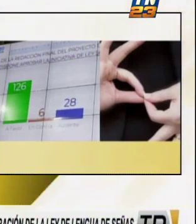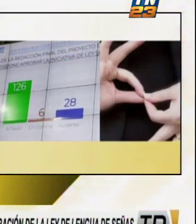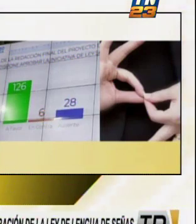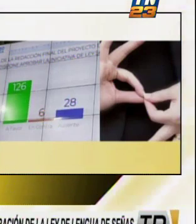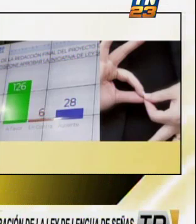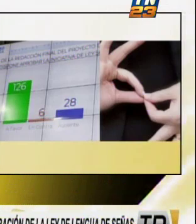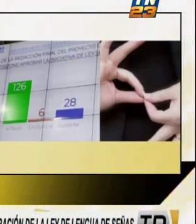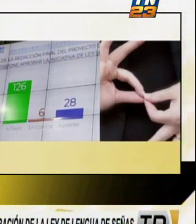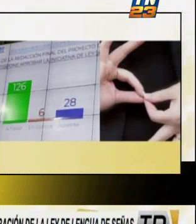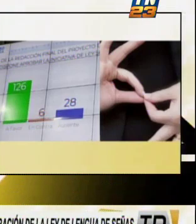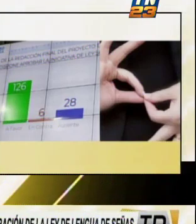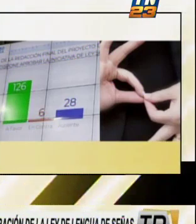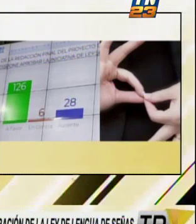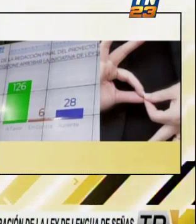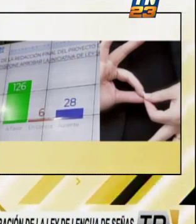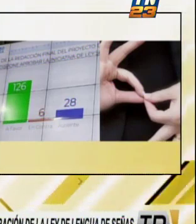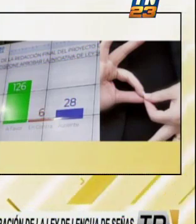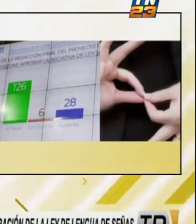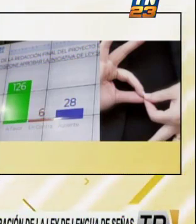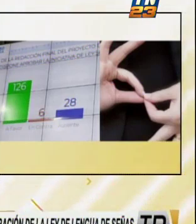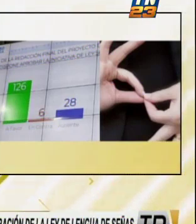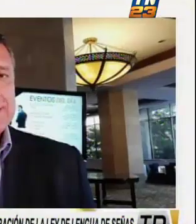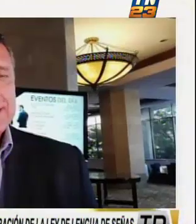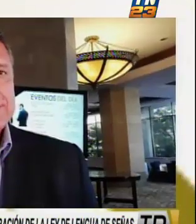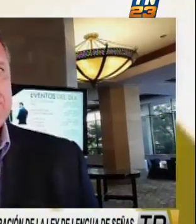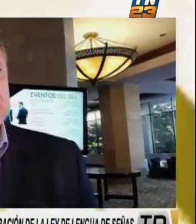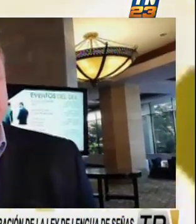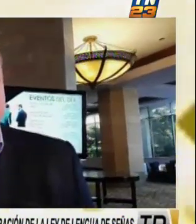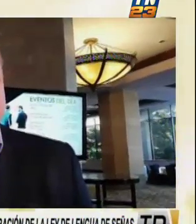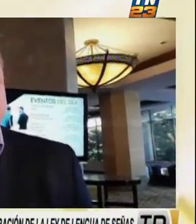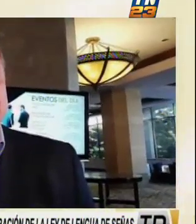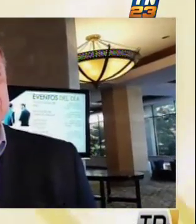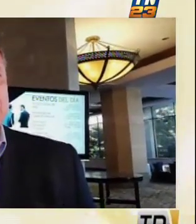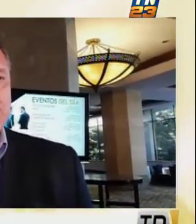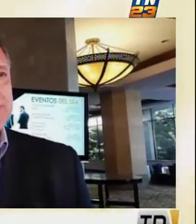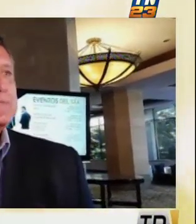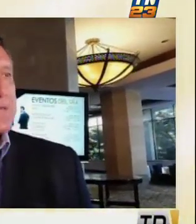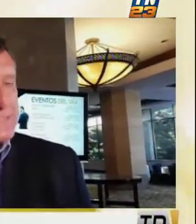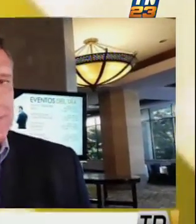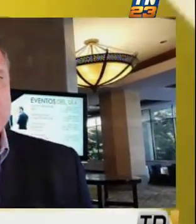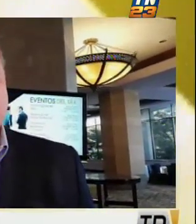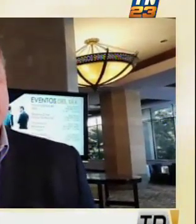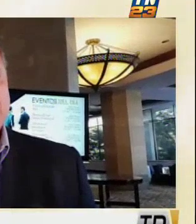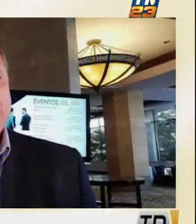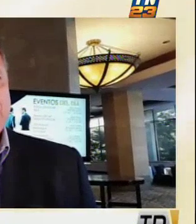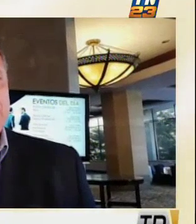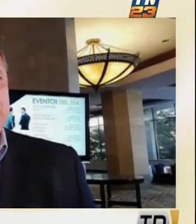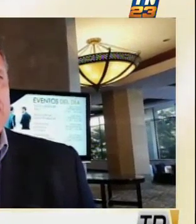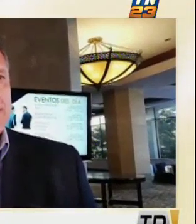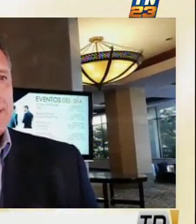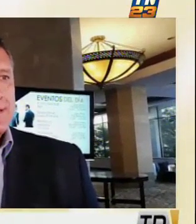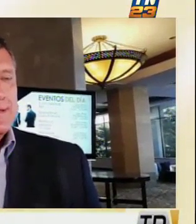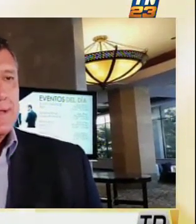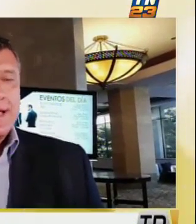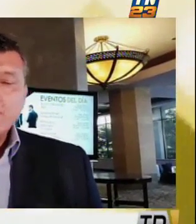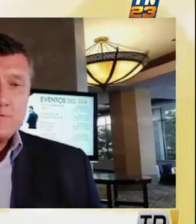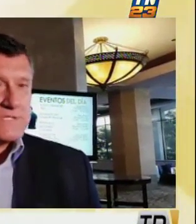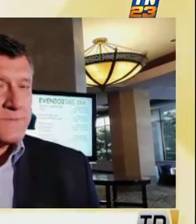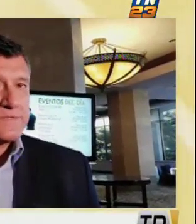tipo de normativa. Creemos que la propuesta en este caso es ser un país más incluyente. Hay